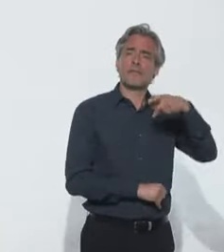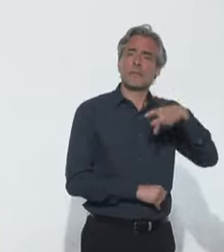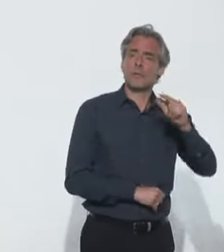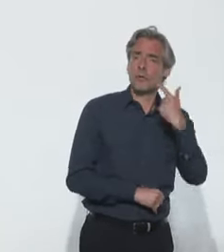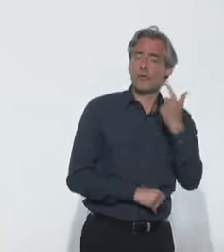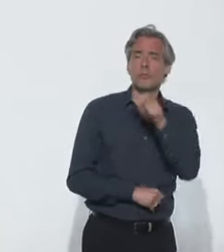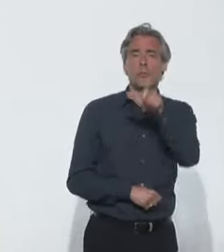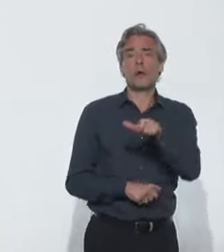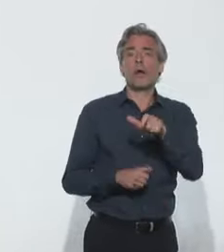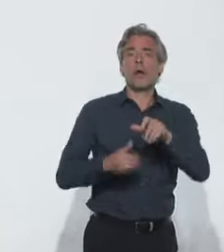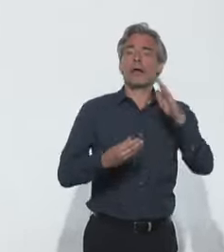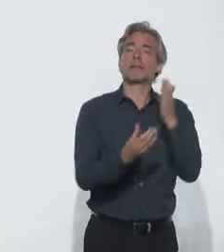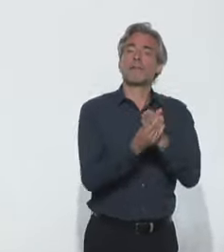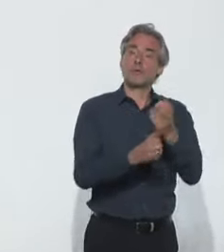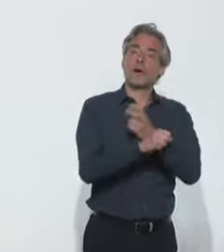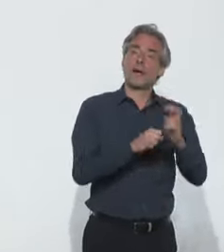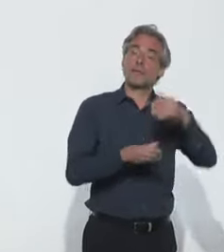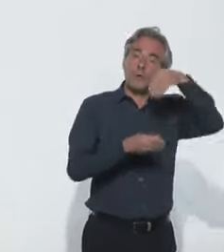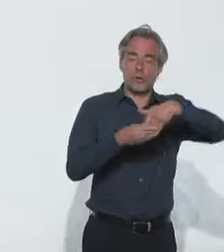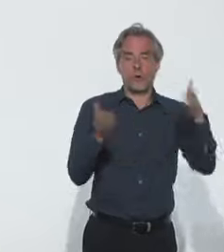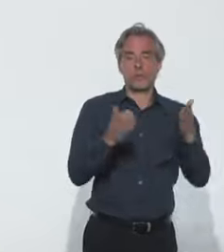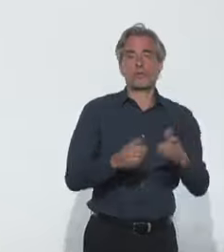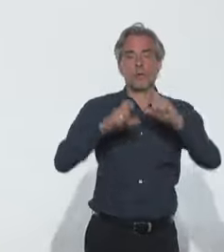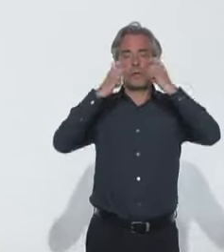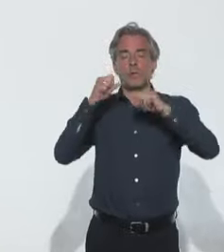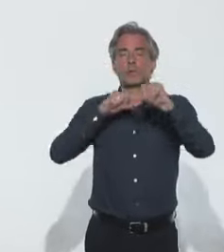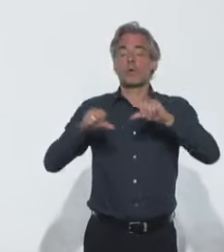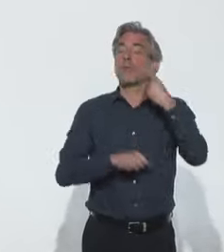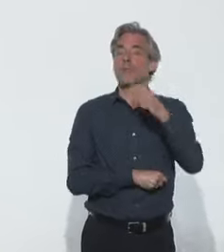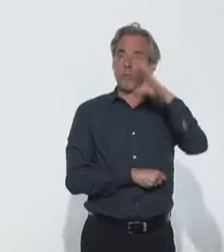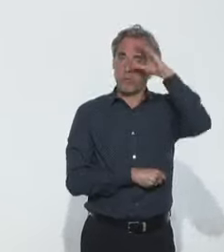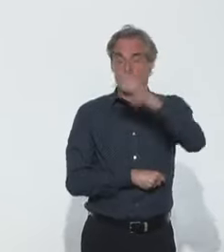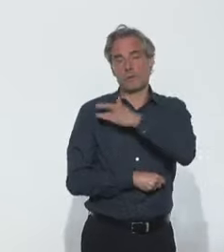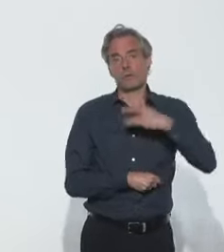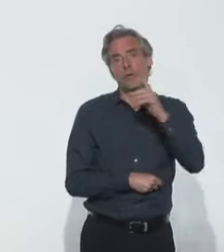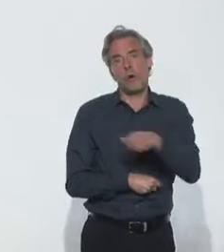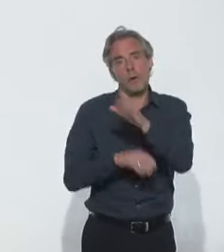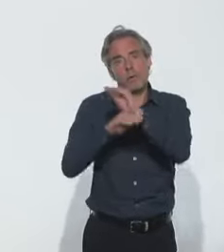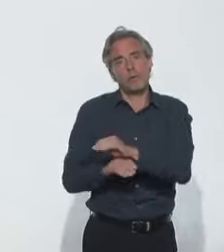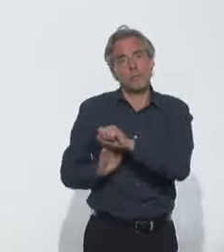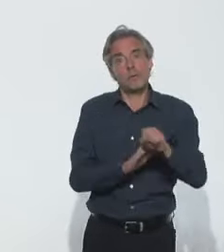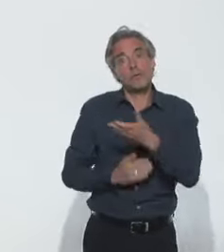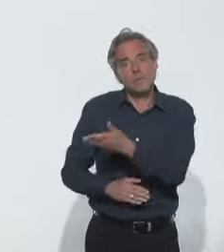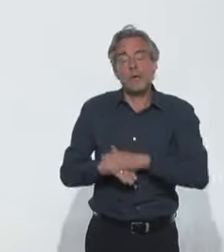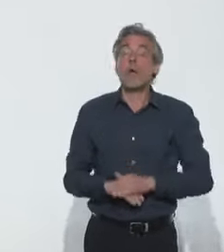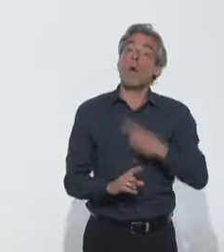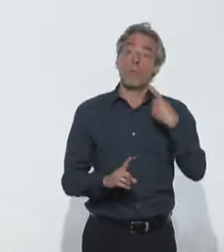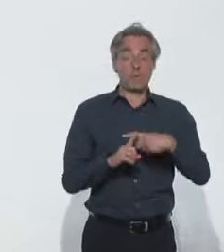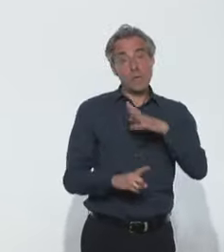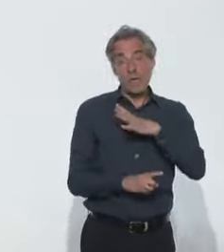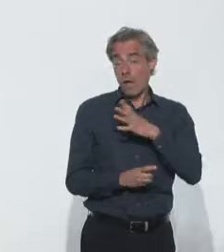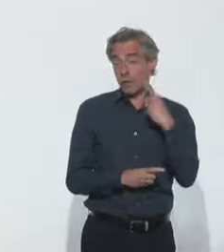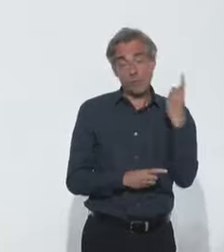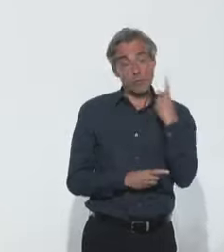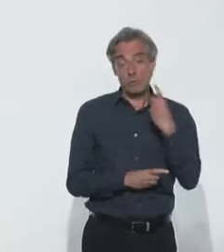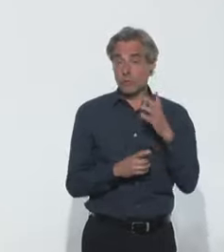les actes à risque hospitalier, les masques chirurgicaux pour les professionnels de santé. C'était bien normal qu soient protégés en priorité. Mais il y a toujours